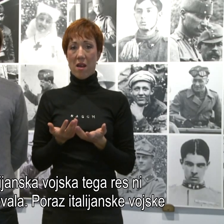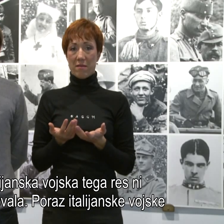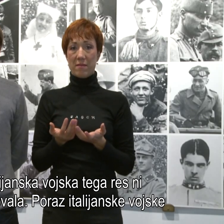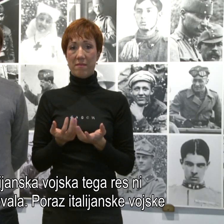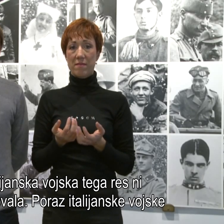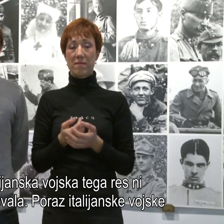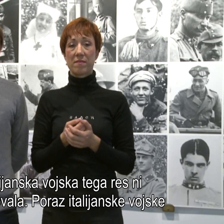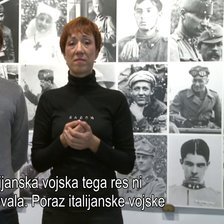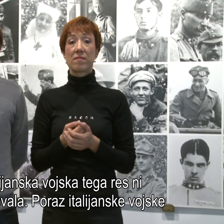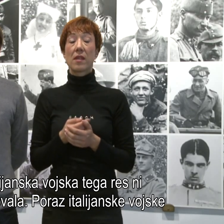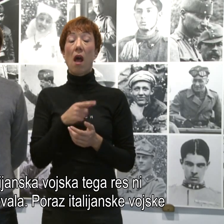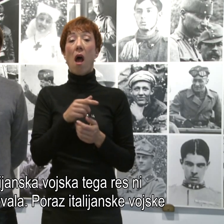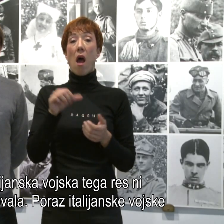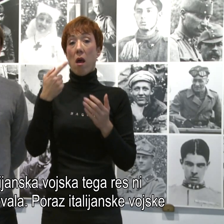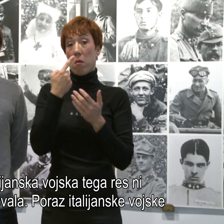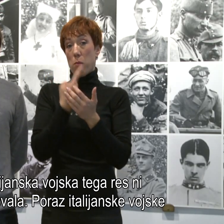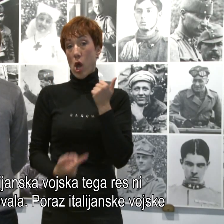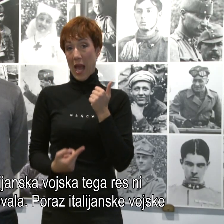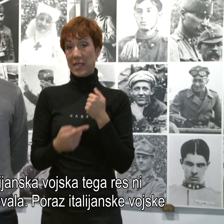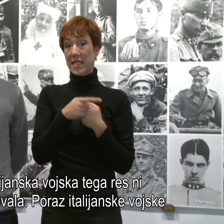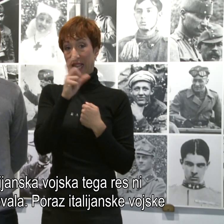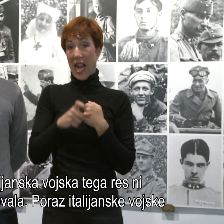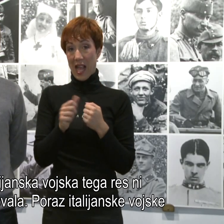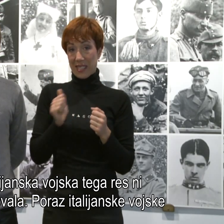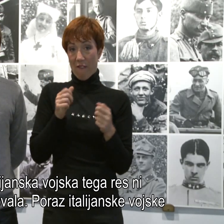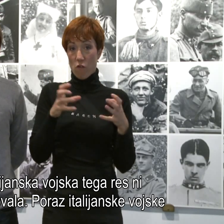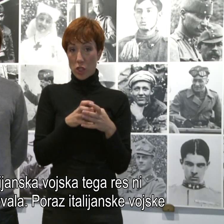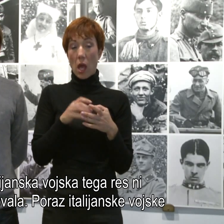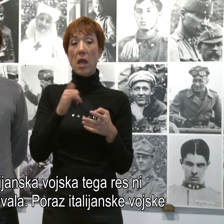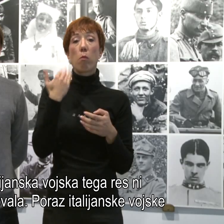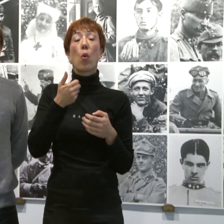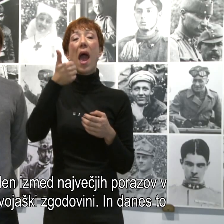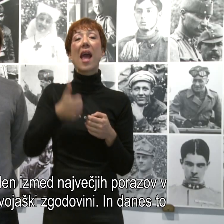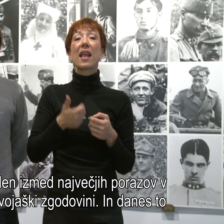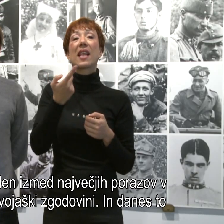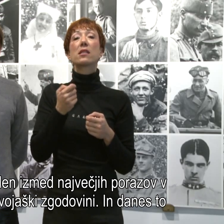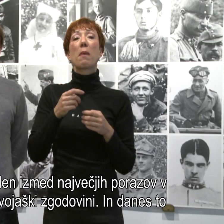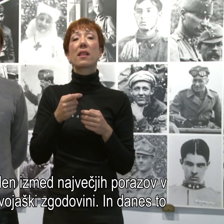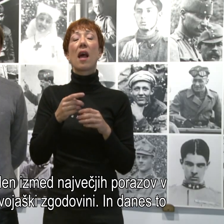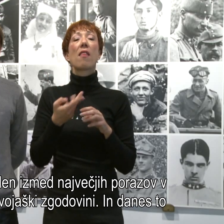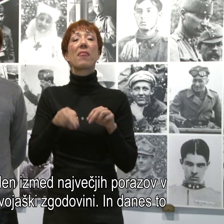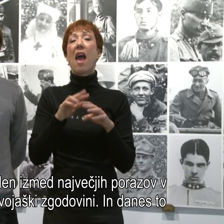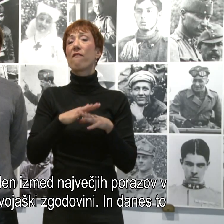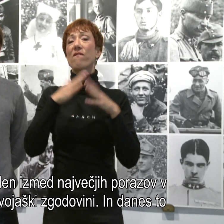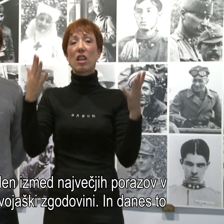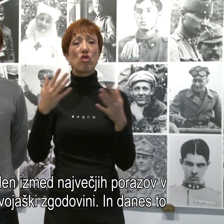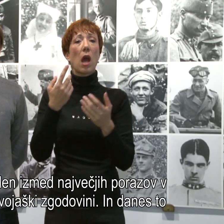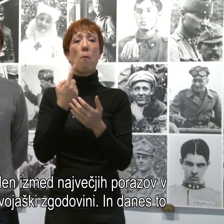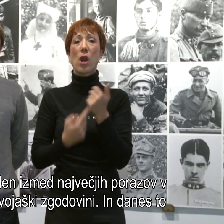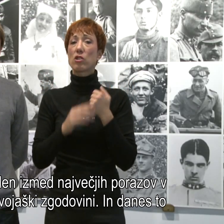Poraz italijanske vojske je bil eden izmed največjih porazov njihove vojske v celotni njihovi zgodovini